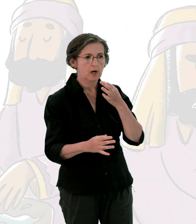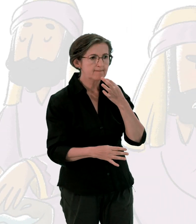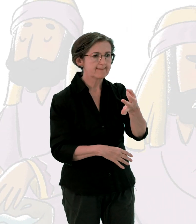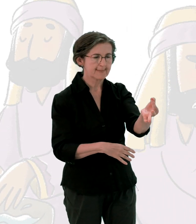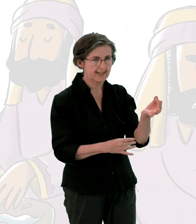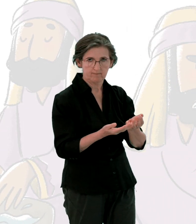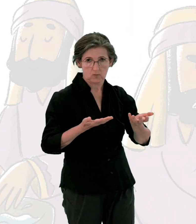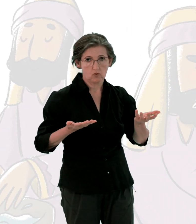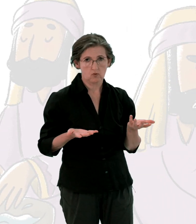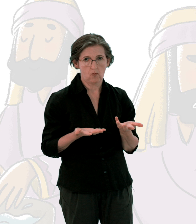Il leur dit encore